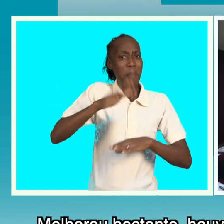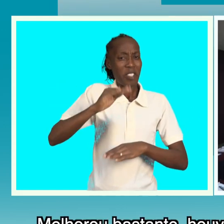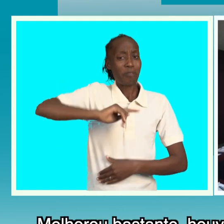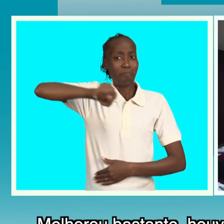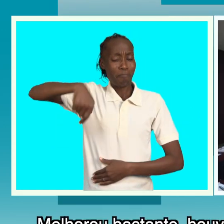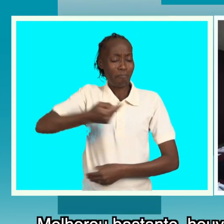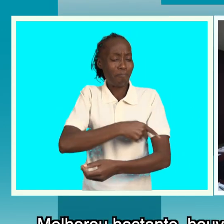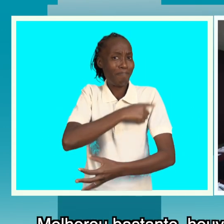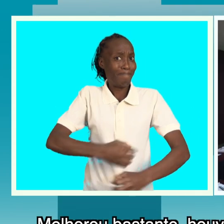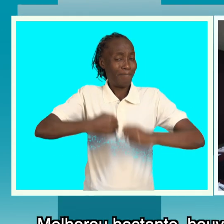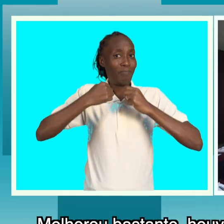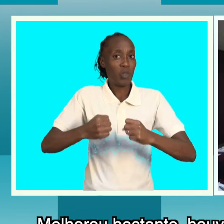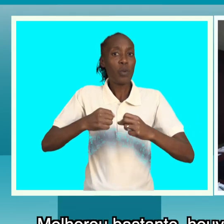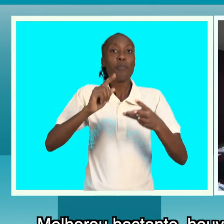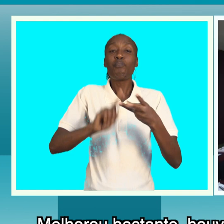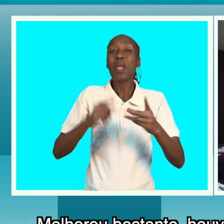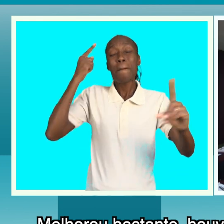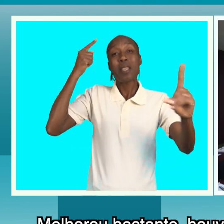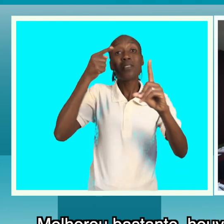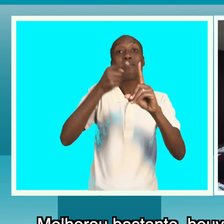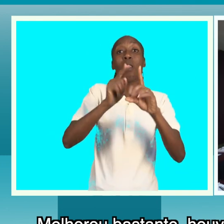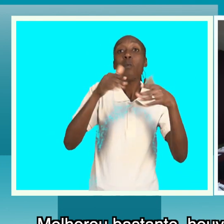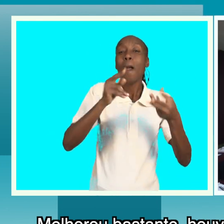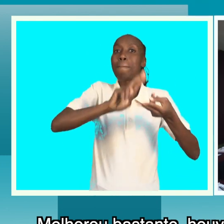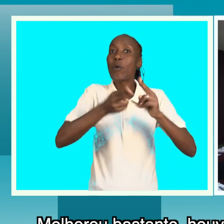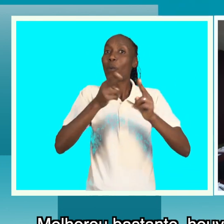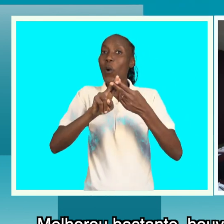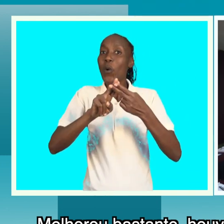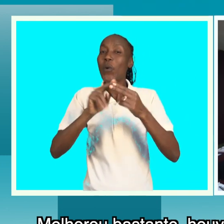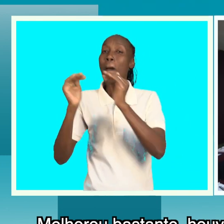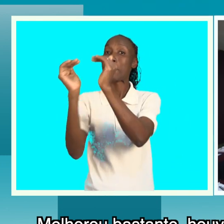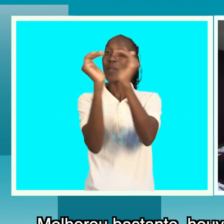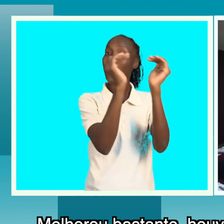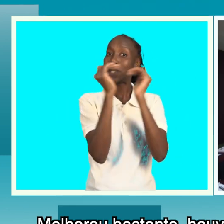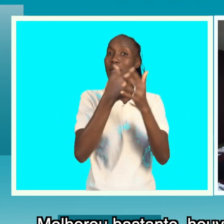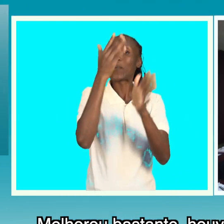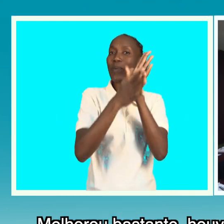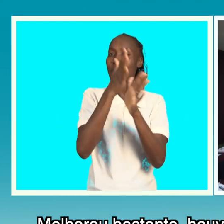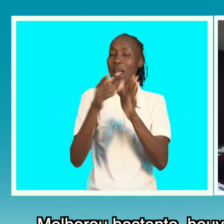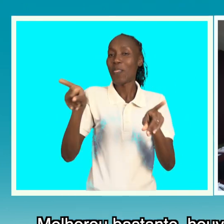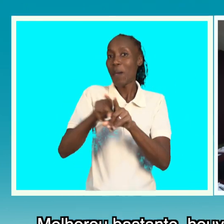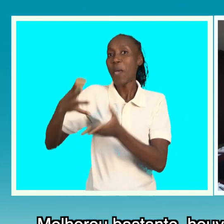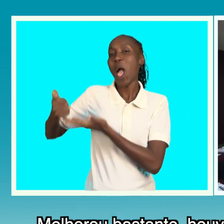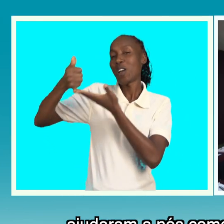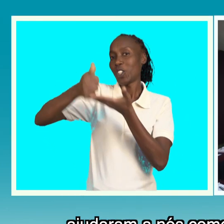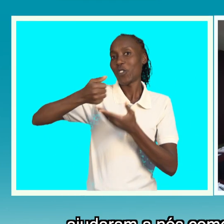bastante. Houve muito esforço. Principalmente os encontros de padronização de língua de sinais ajudou